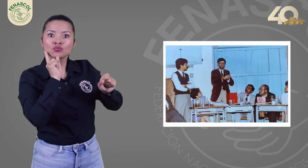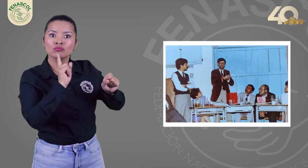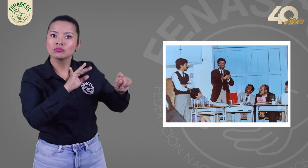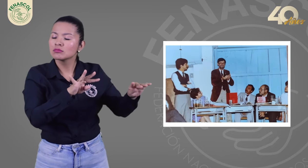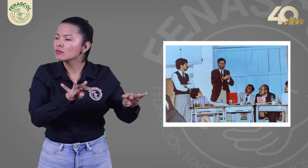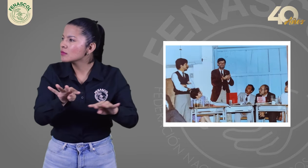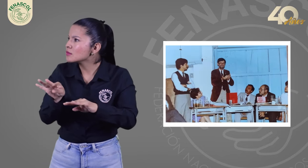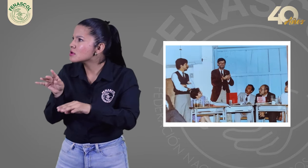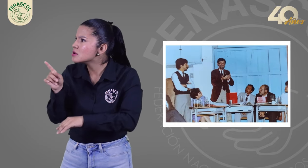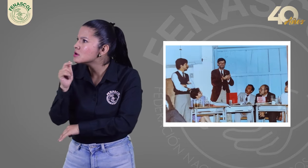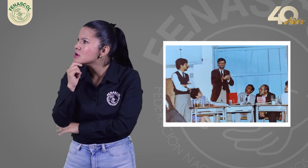que existían